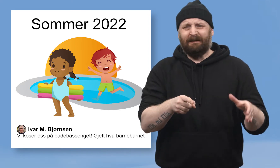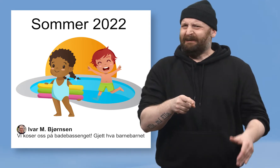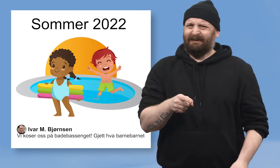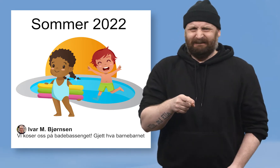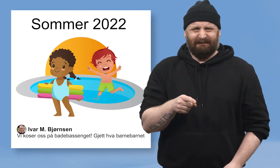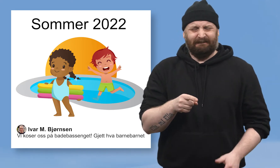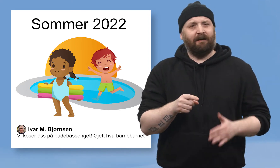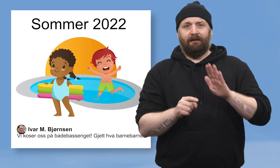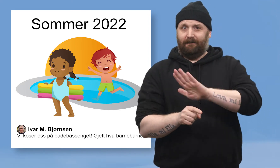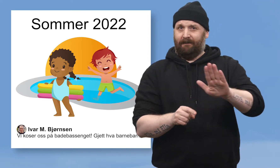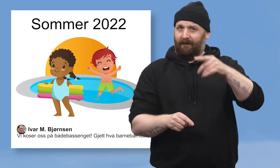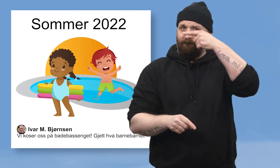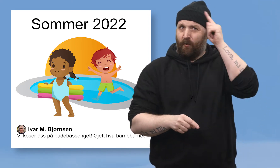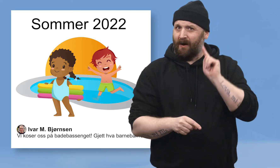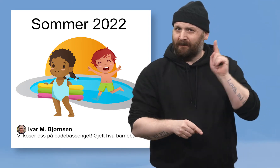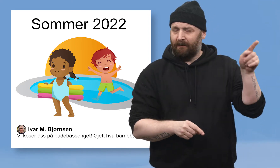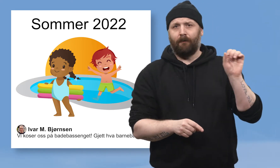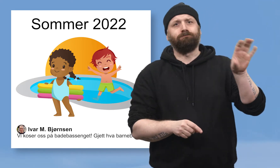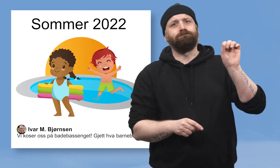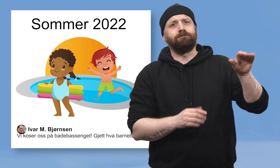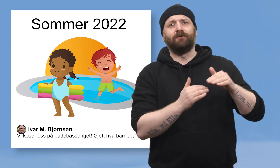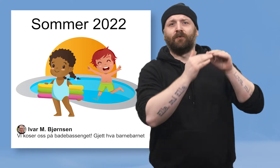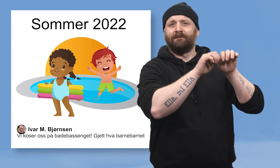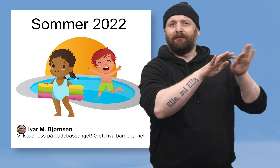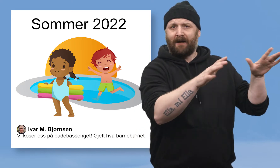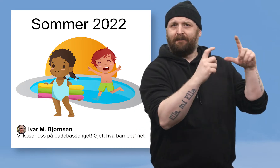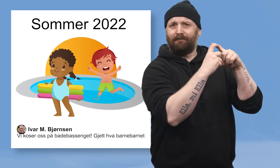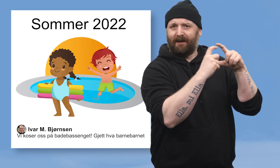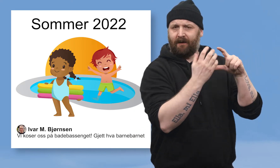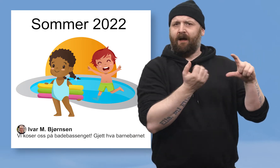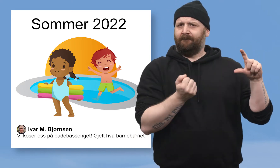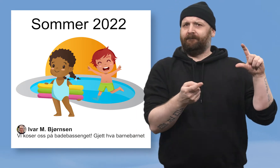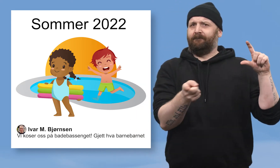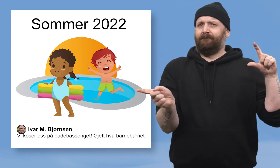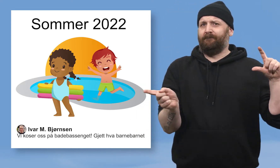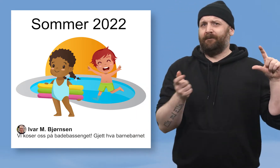prosent av dem har et problem med at foreldrene legger ut bilder av dem på sosiale medier.